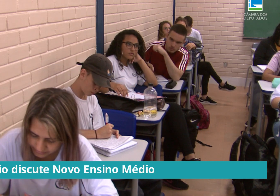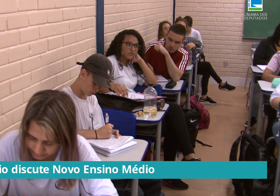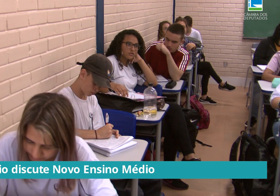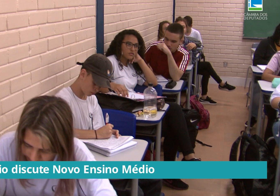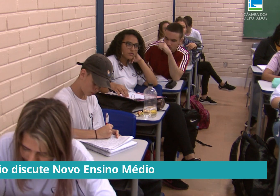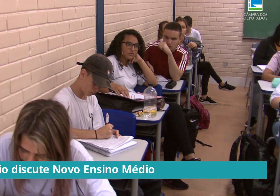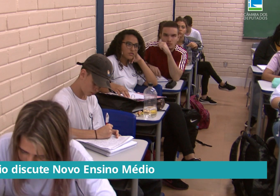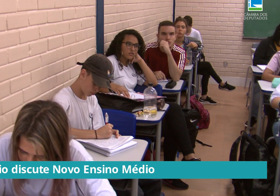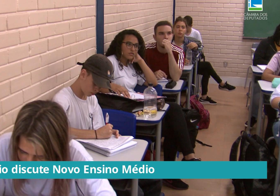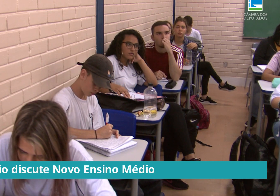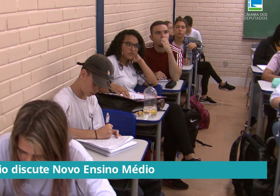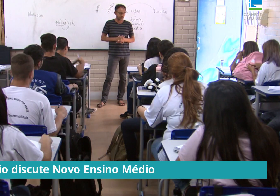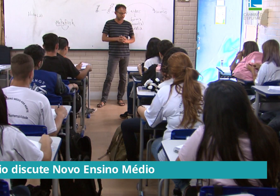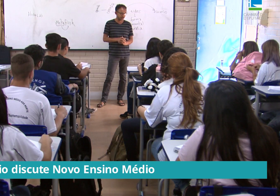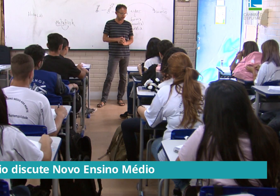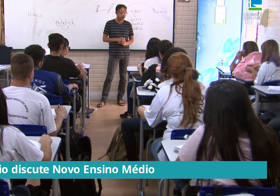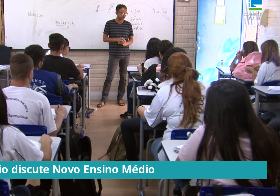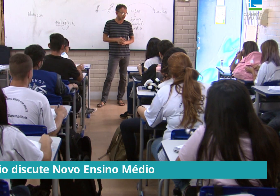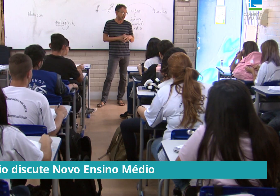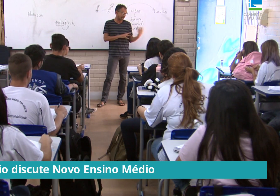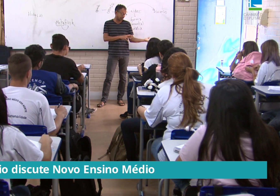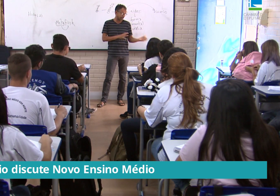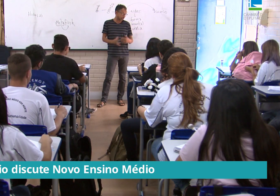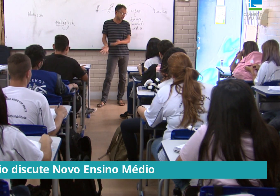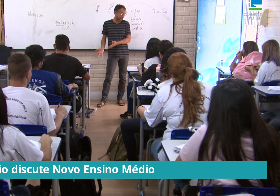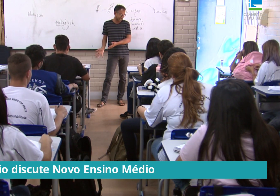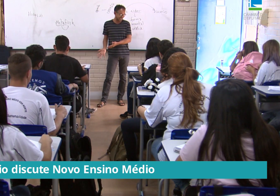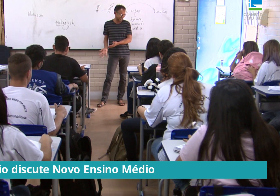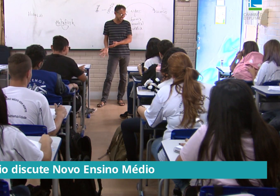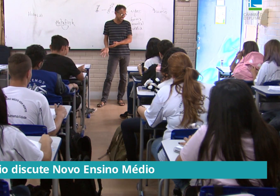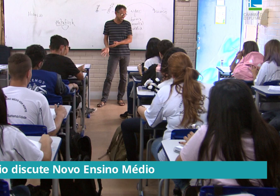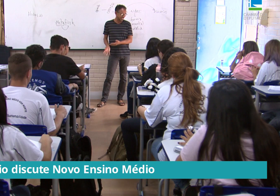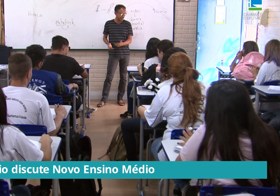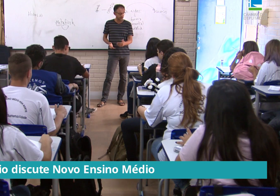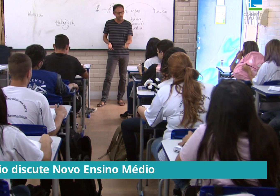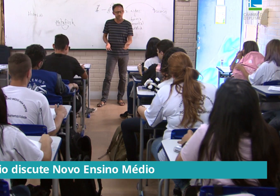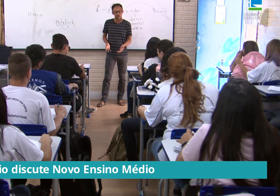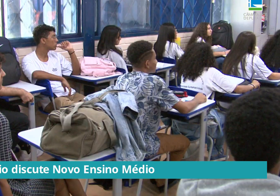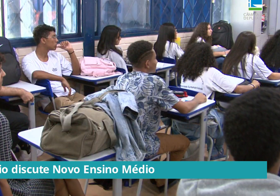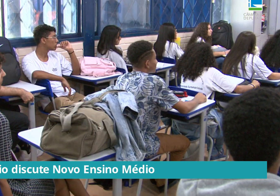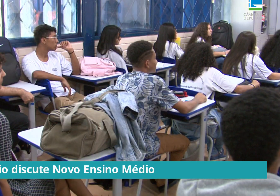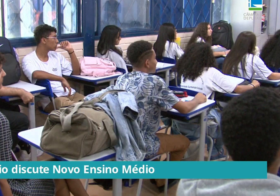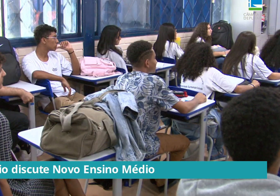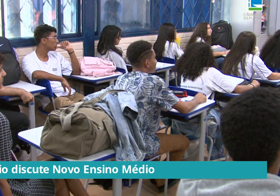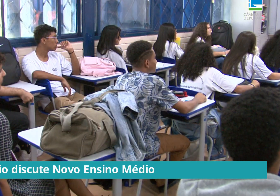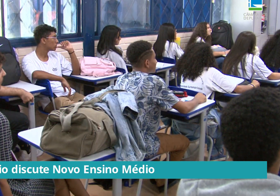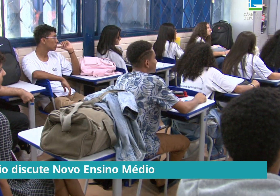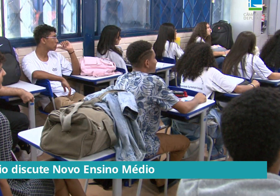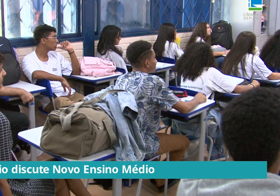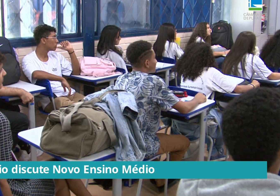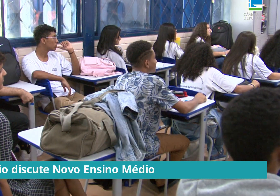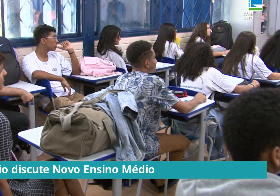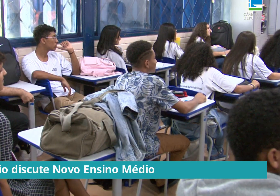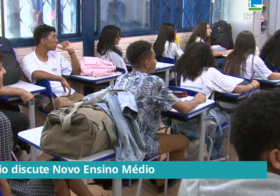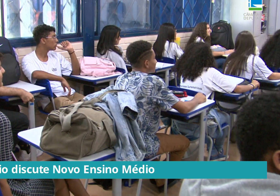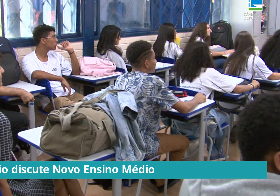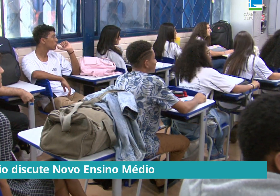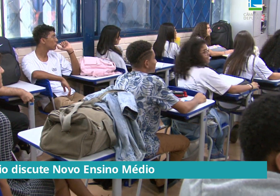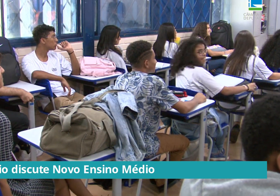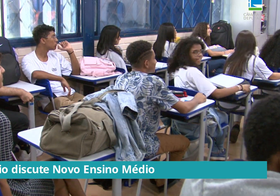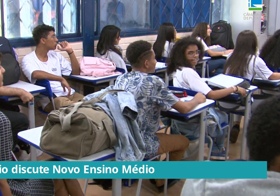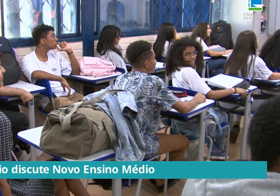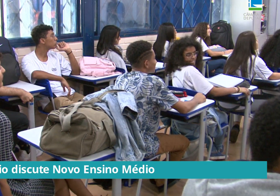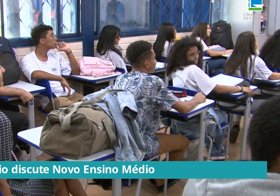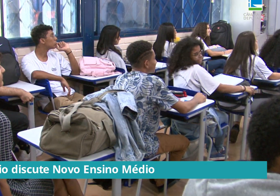físicas nem professores para diversificar a oferta de matérias. Além disso, 50% dos municípios do país têm